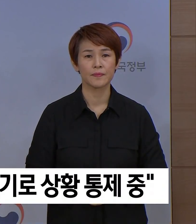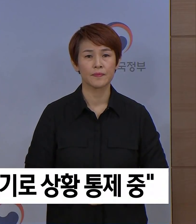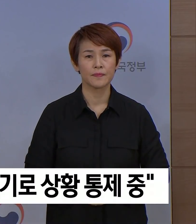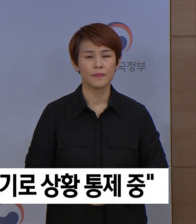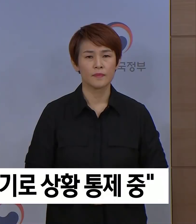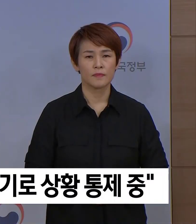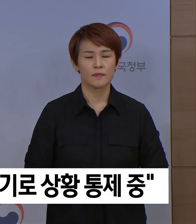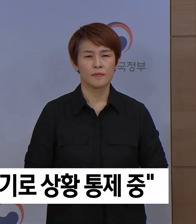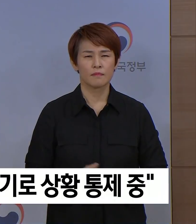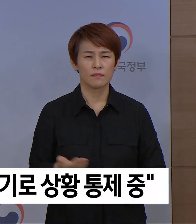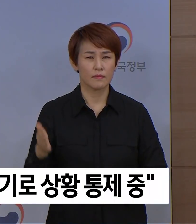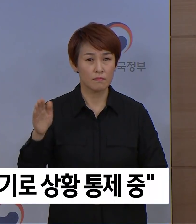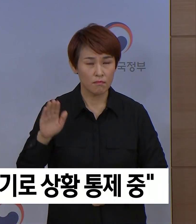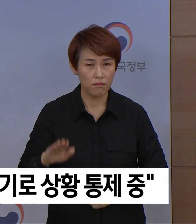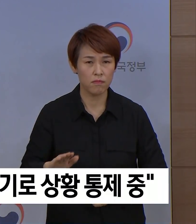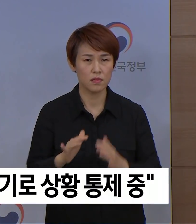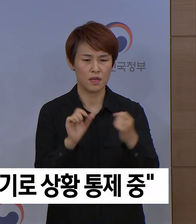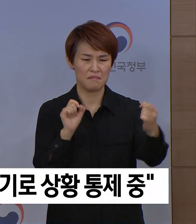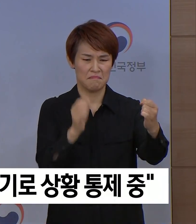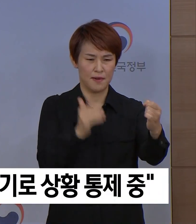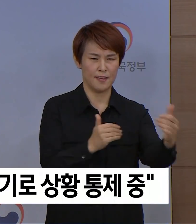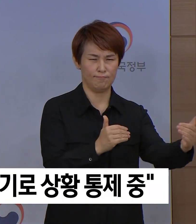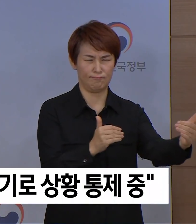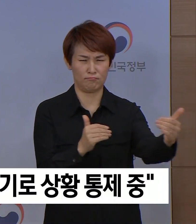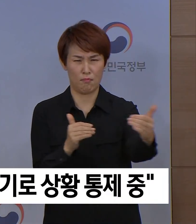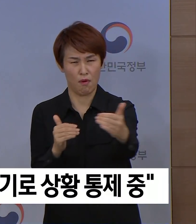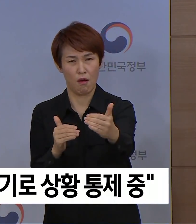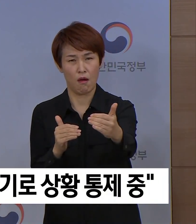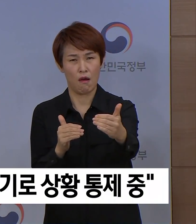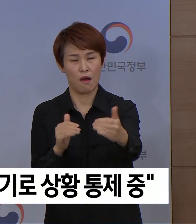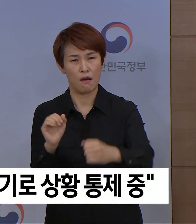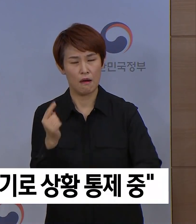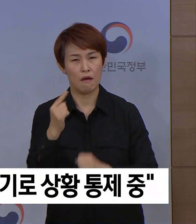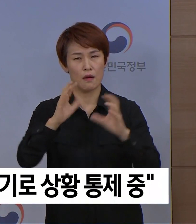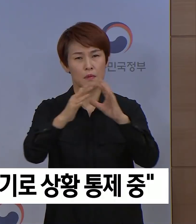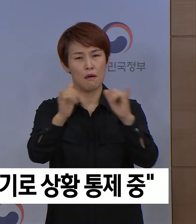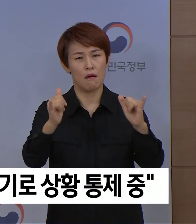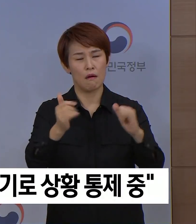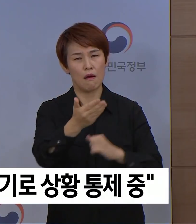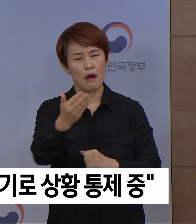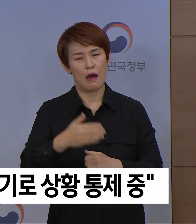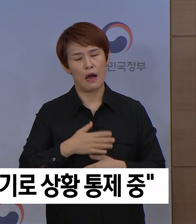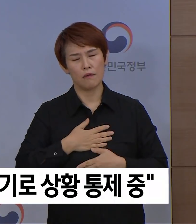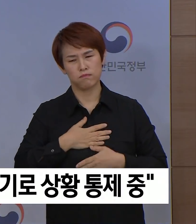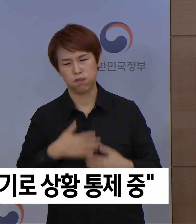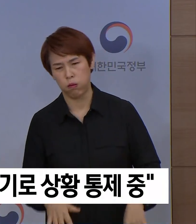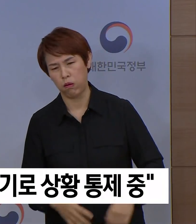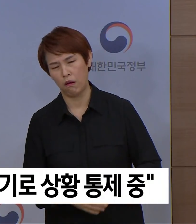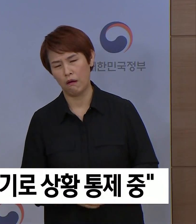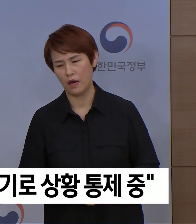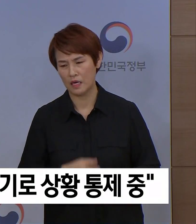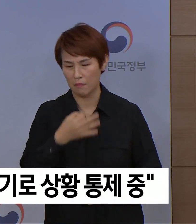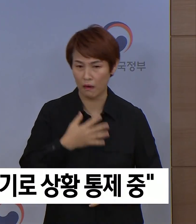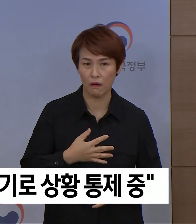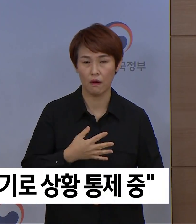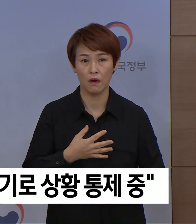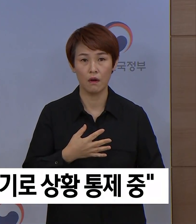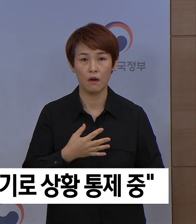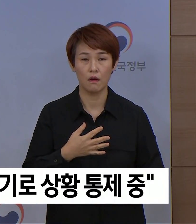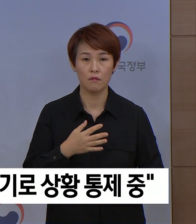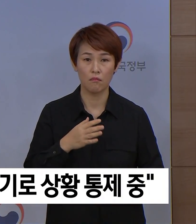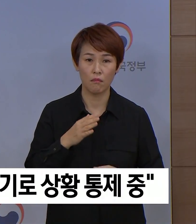그러나 계속된 사회적 거리두기로 피로감을 느끼는 국민들이 늘어나며 사회적 거리두기의 참여가